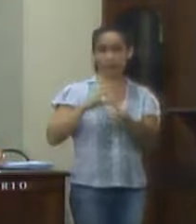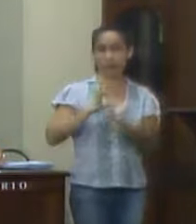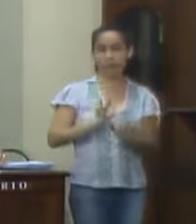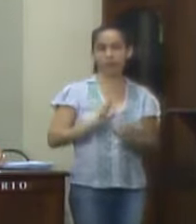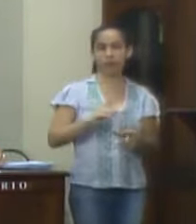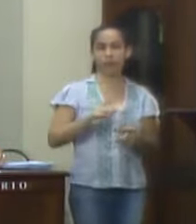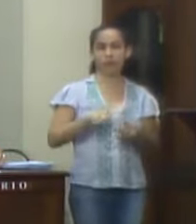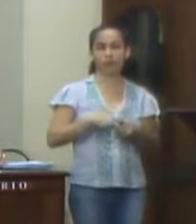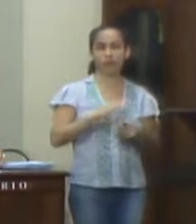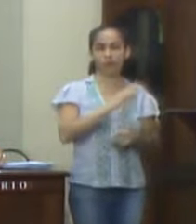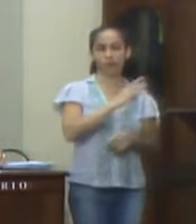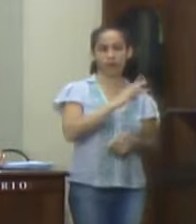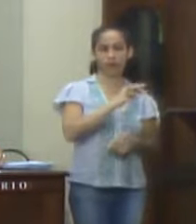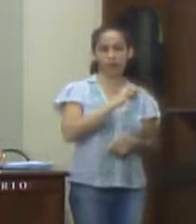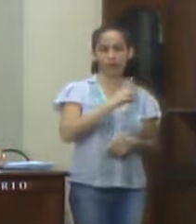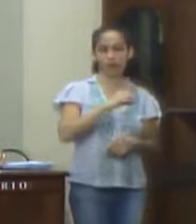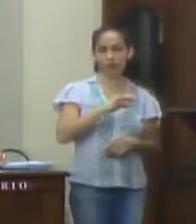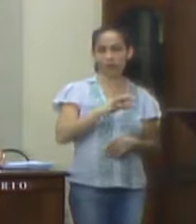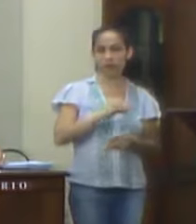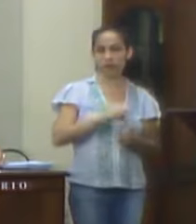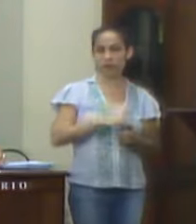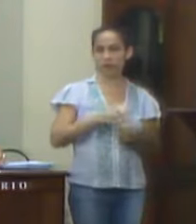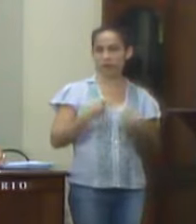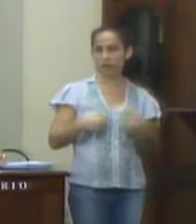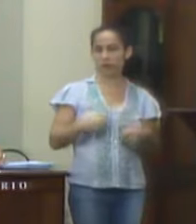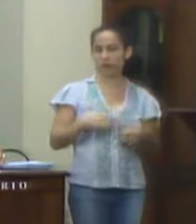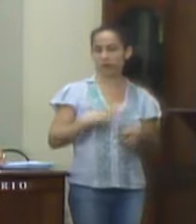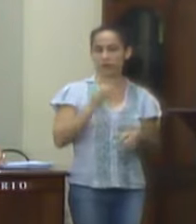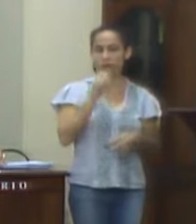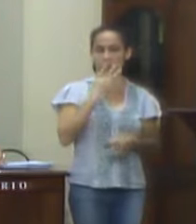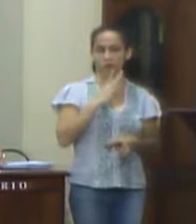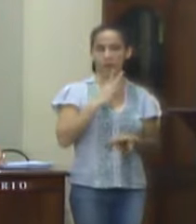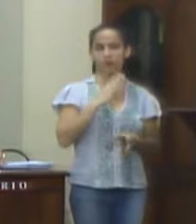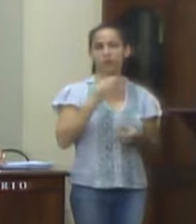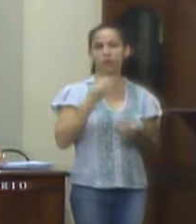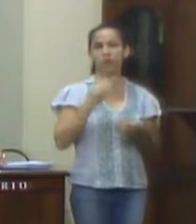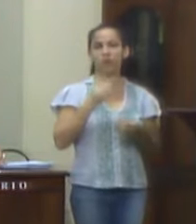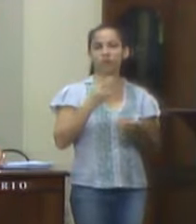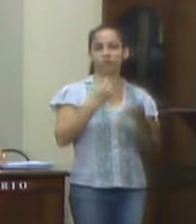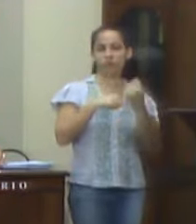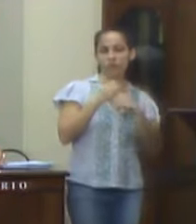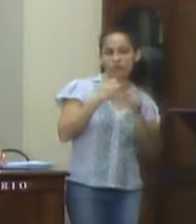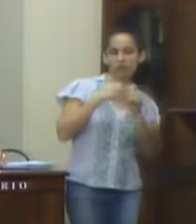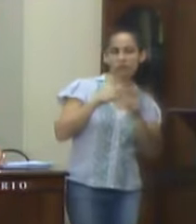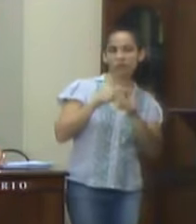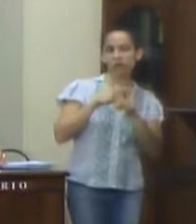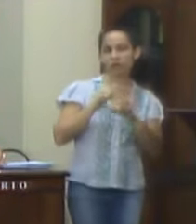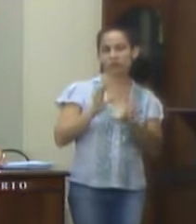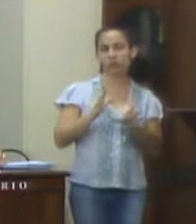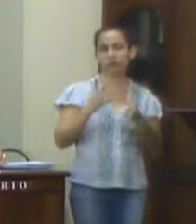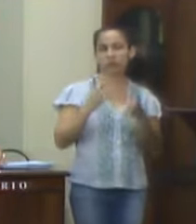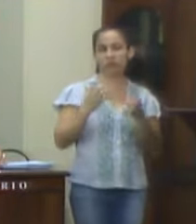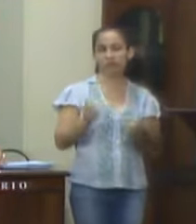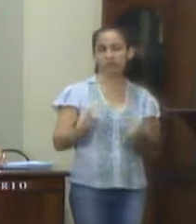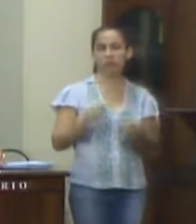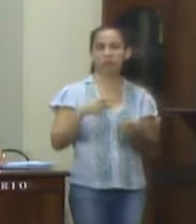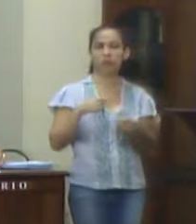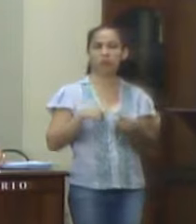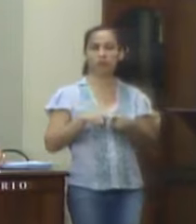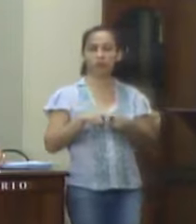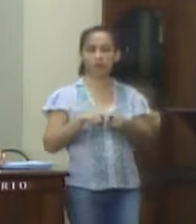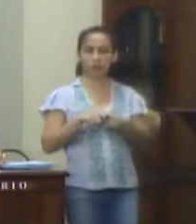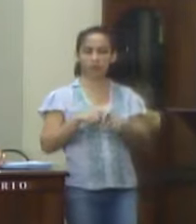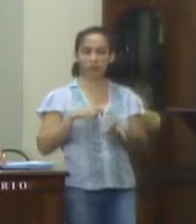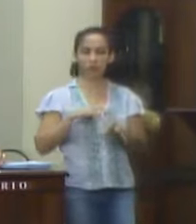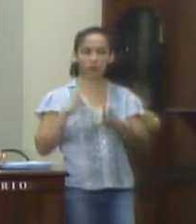quais os créditos se mostram necessários ao bom funcionamento do cumprimento governamental e ao bom acolhimento das necessidades da